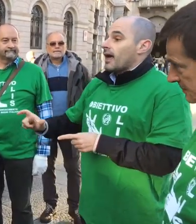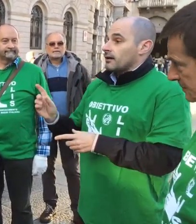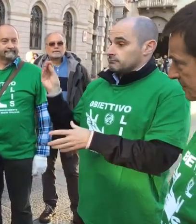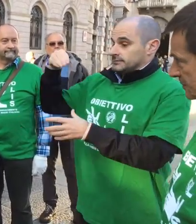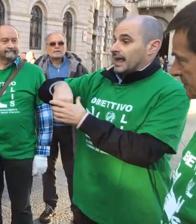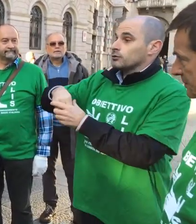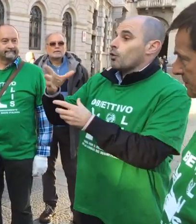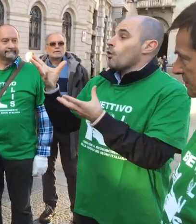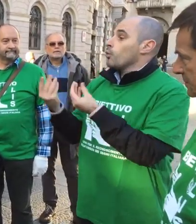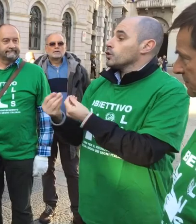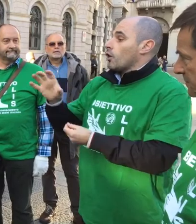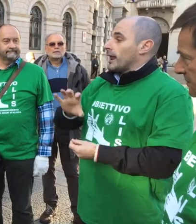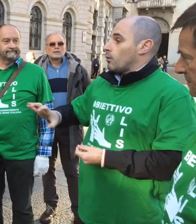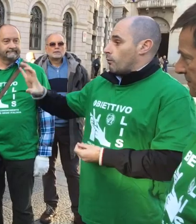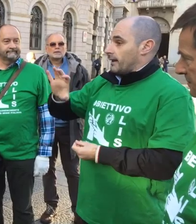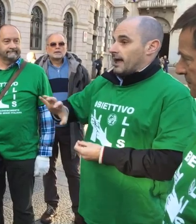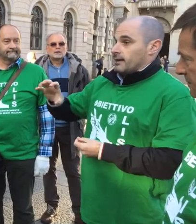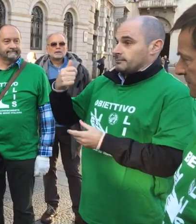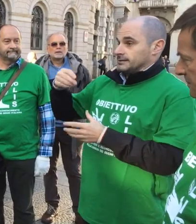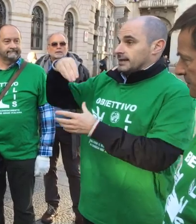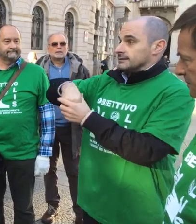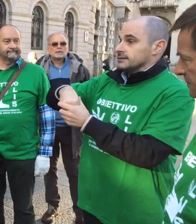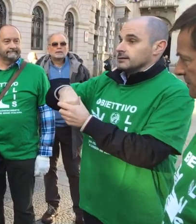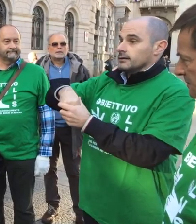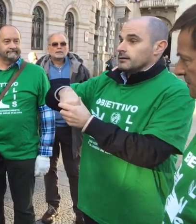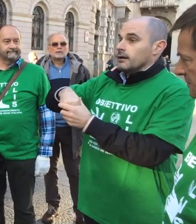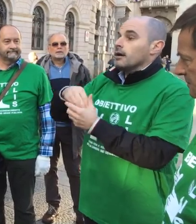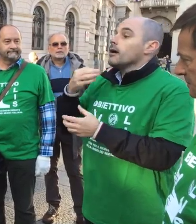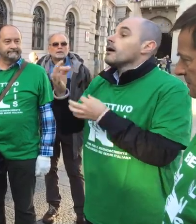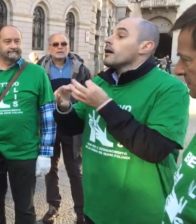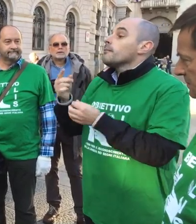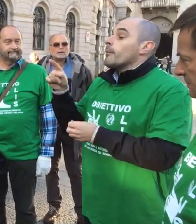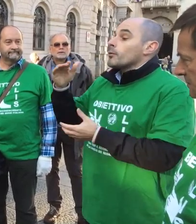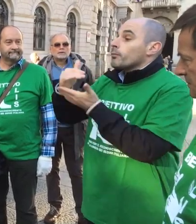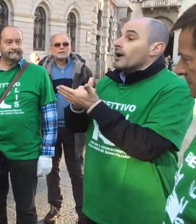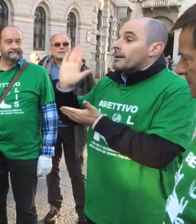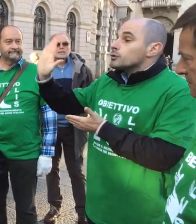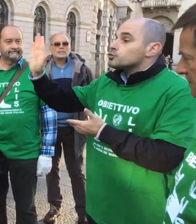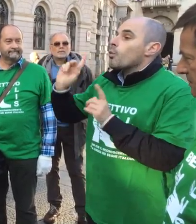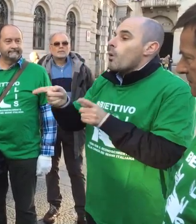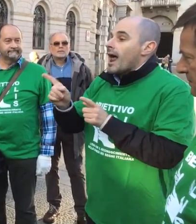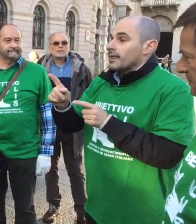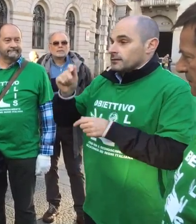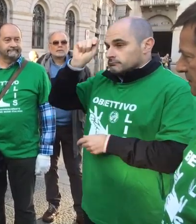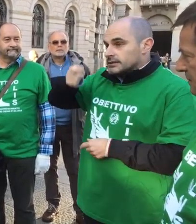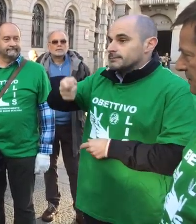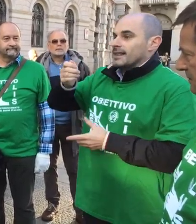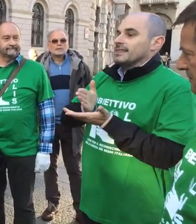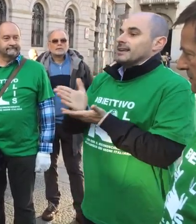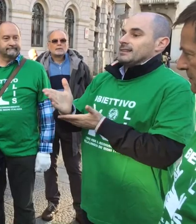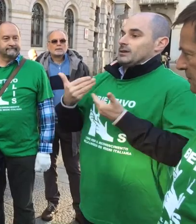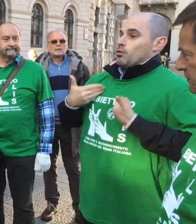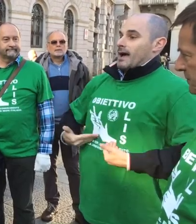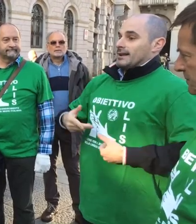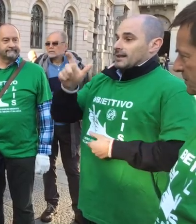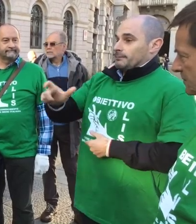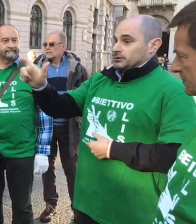Presidente, fa parte dell'Unione Italiana, il nostro Presidente, proprio con questo programma, il